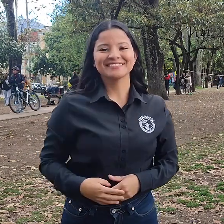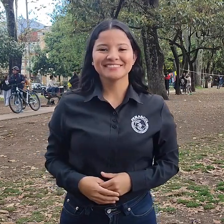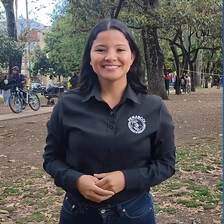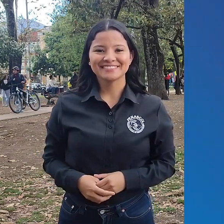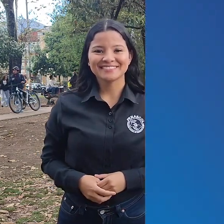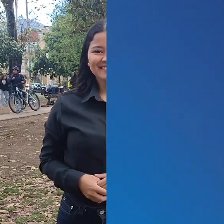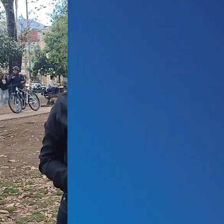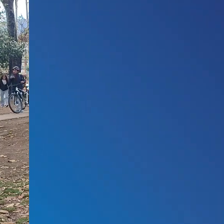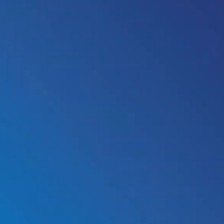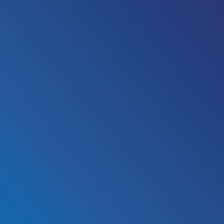y su precio.